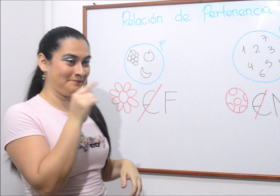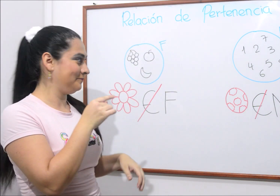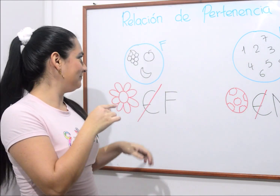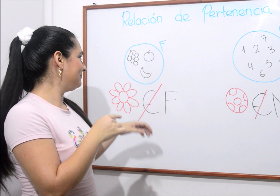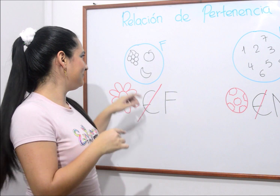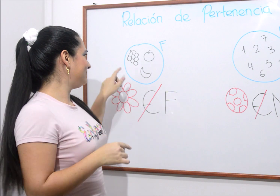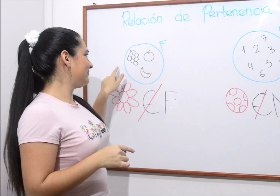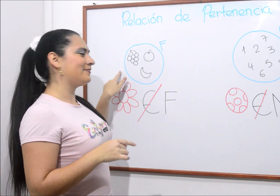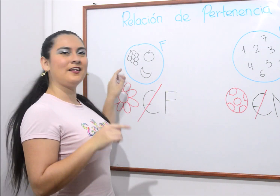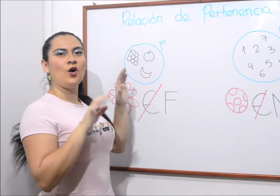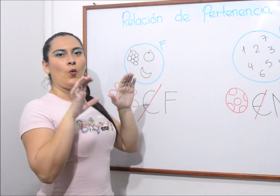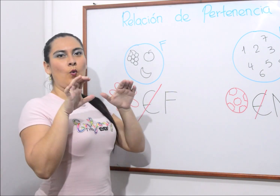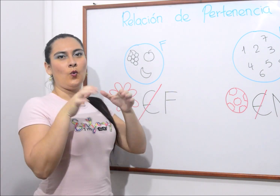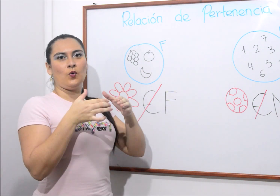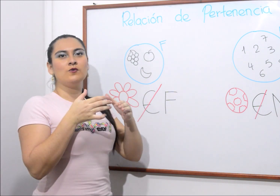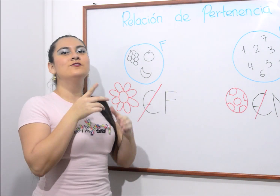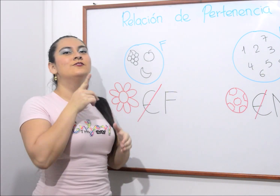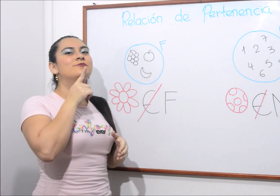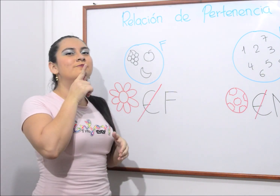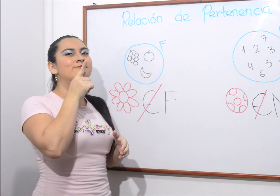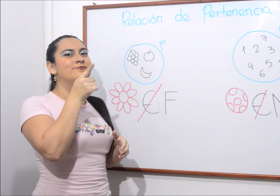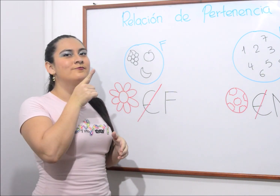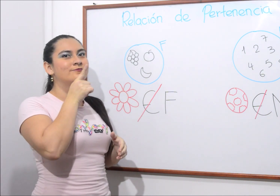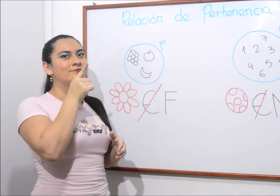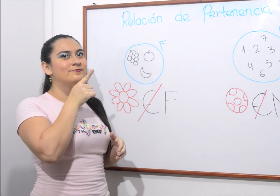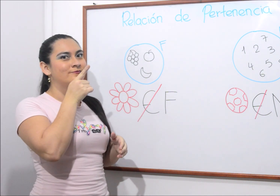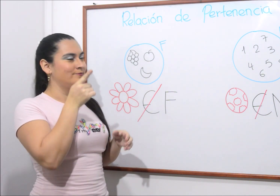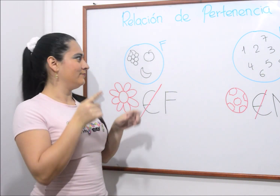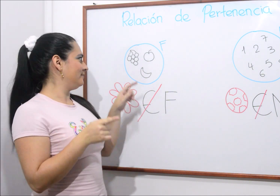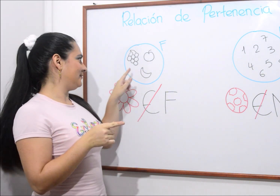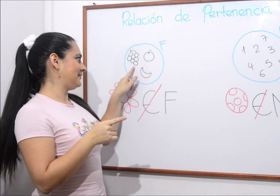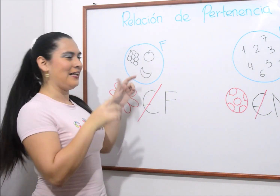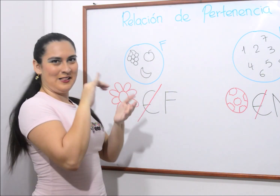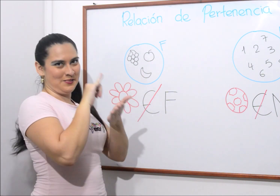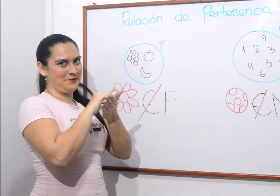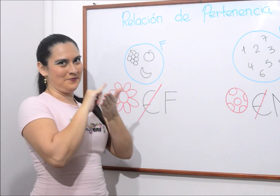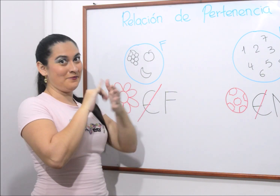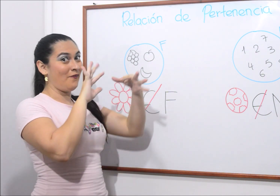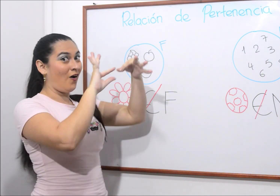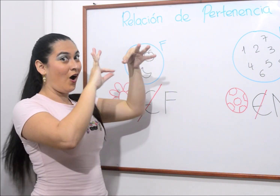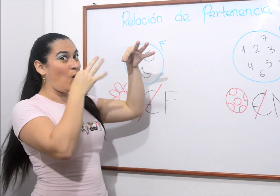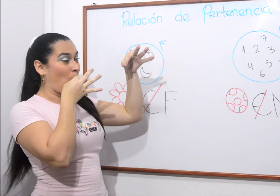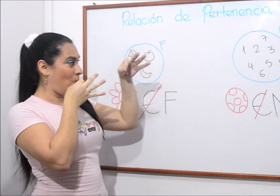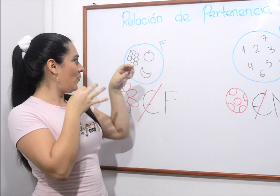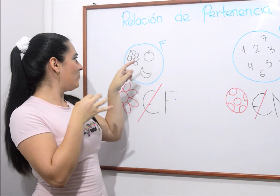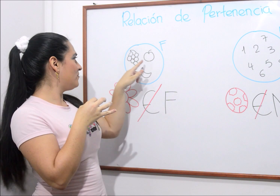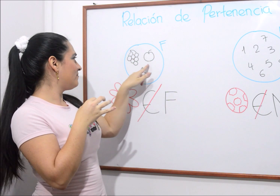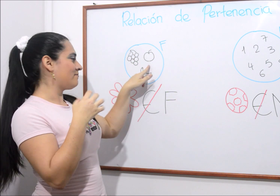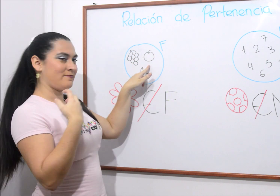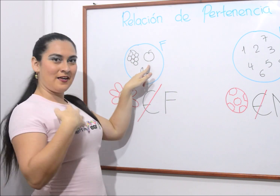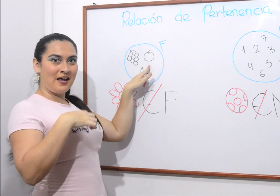Aquí observamos el conjunto de las frutas. Este contiene uvas, manzana y banano.